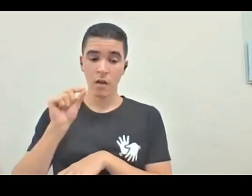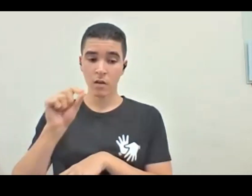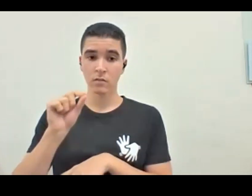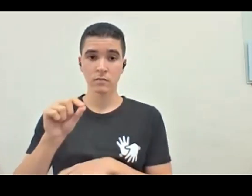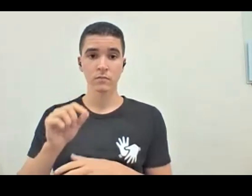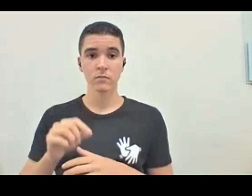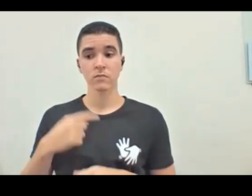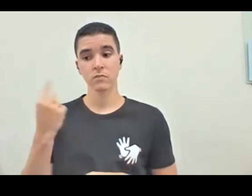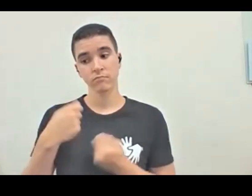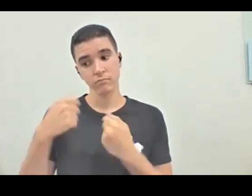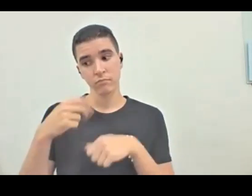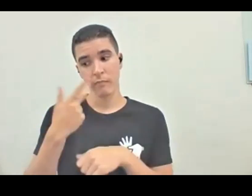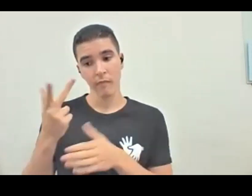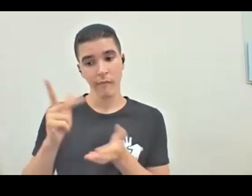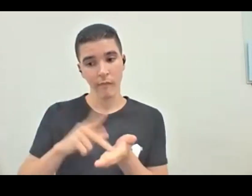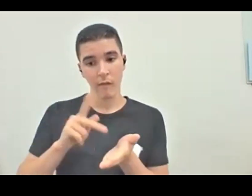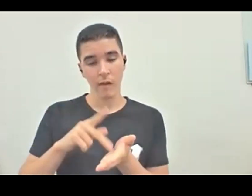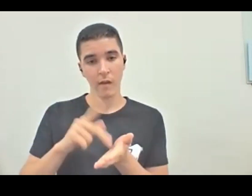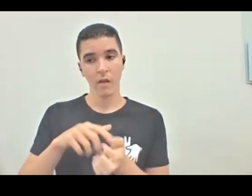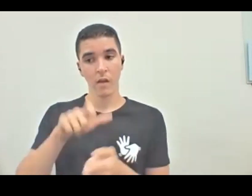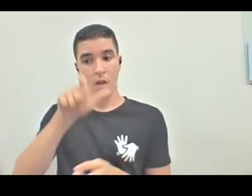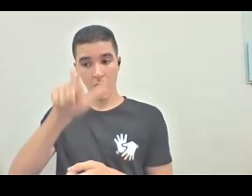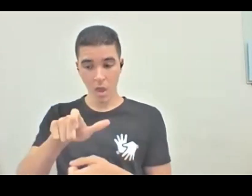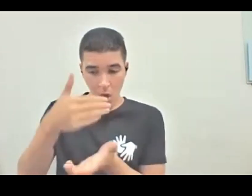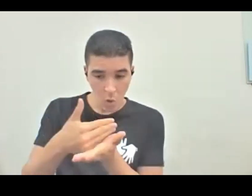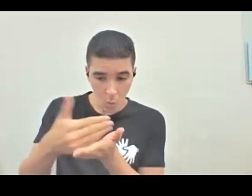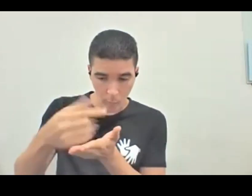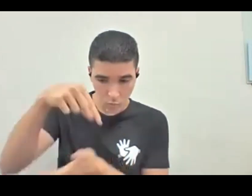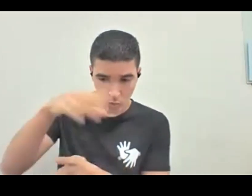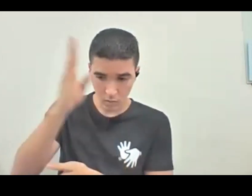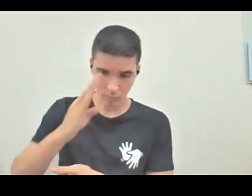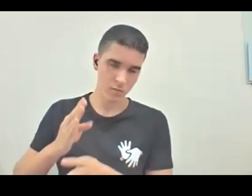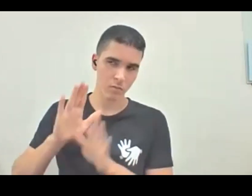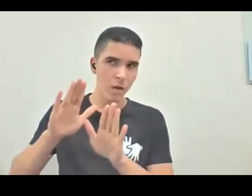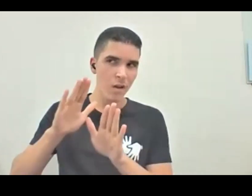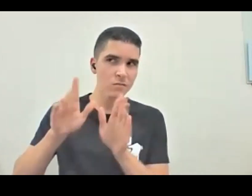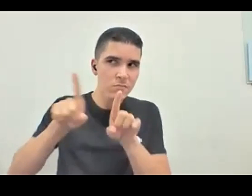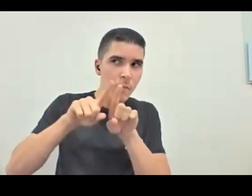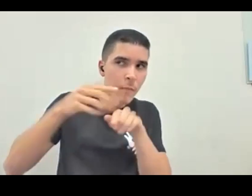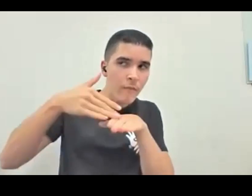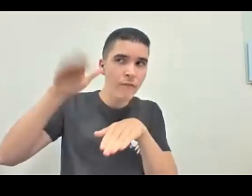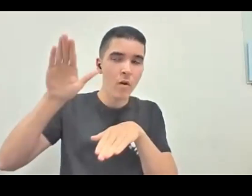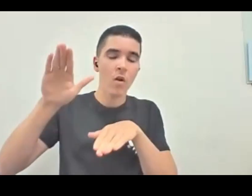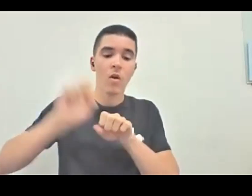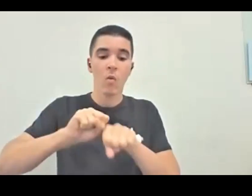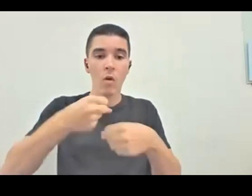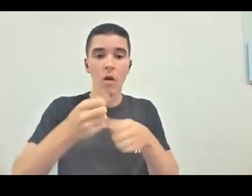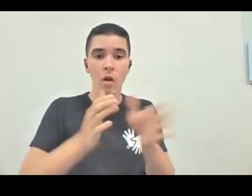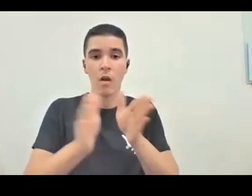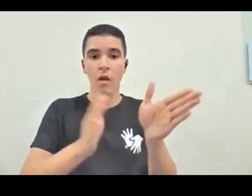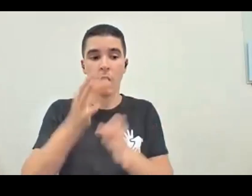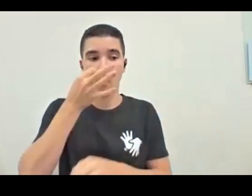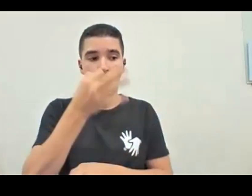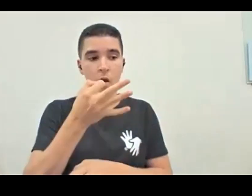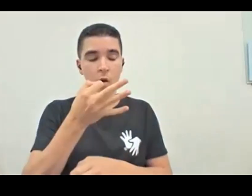uma verdade, quem começou, né, aqui no Brasil, pelo menos, mas no exterior também, com as ações de acessibilidade, atenção ao público